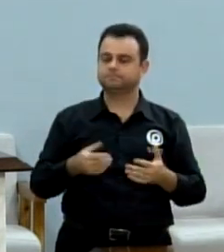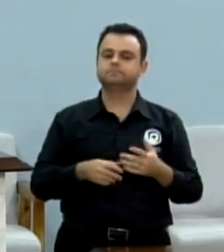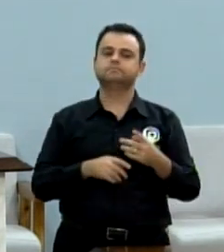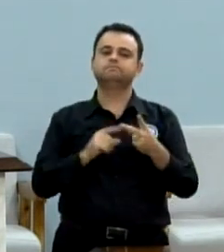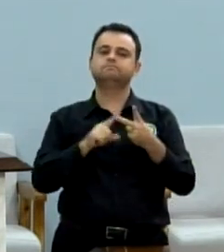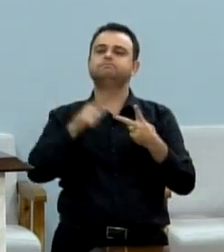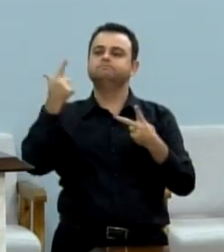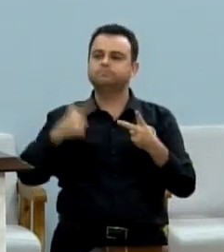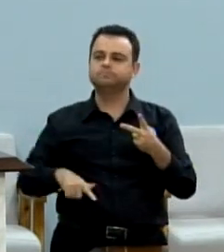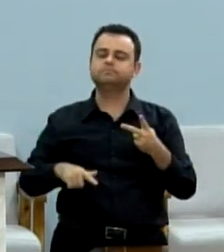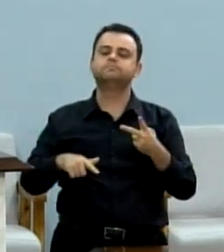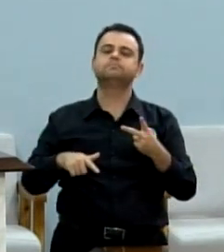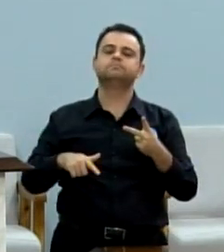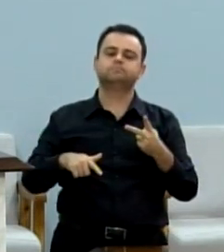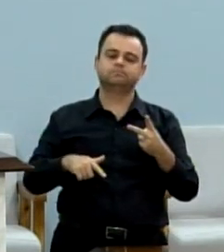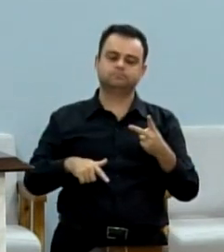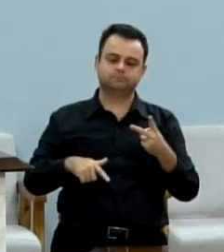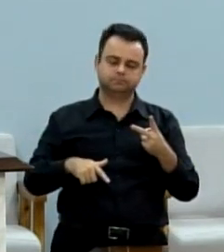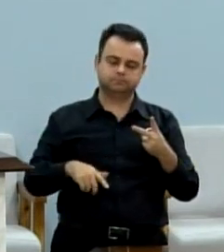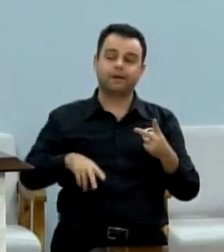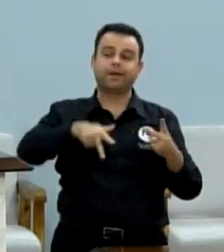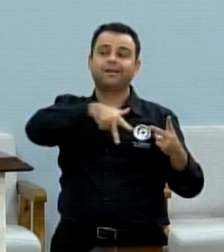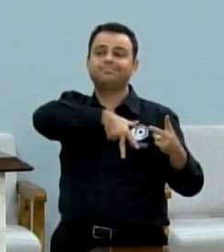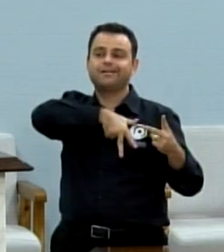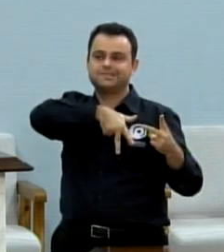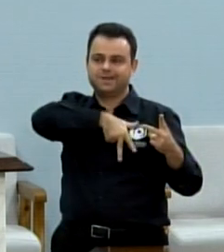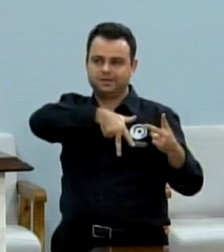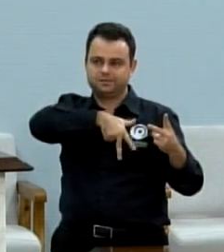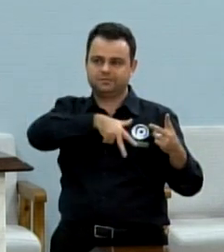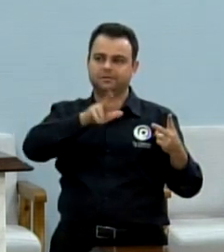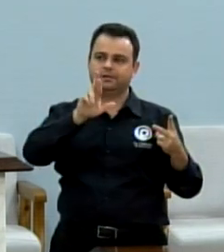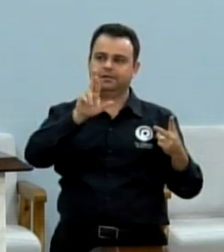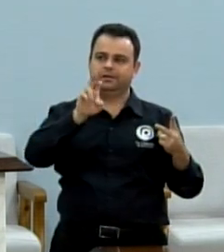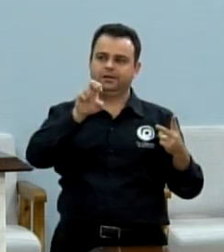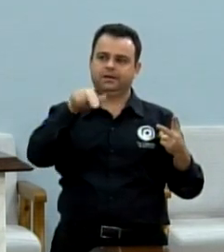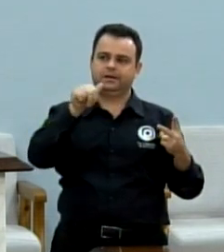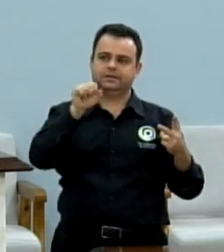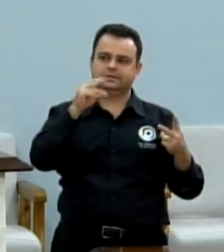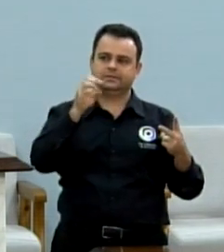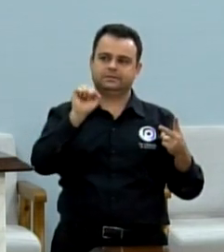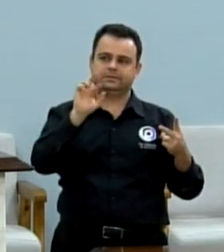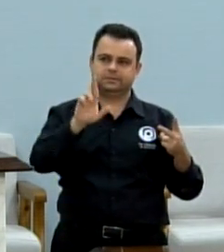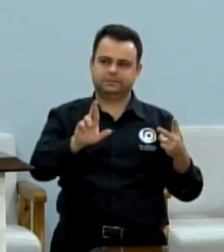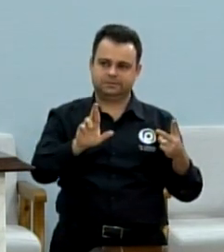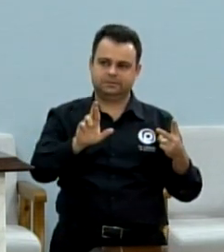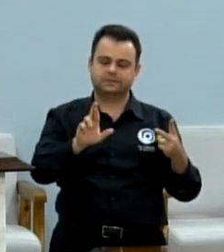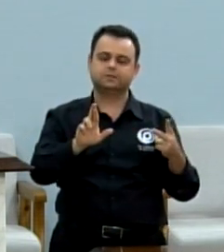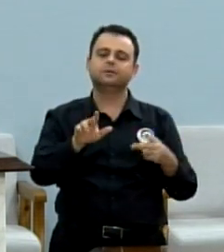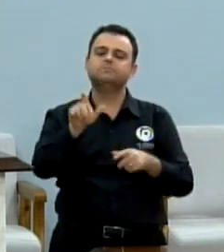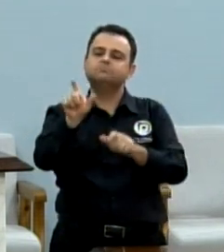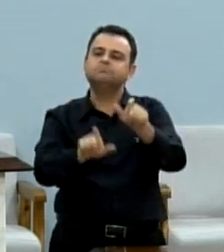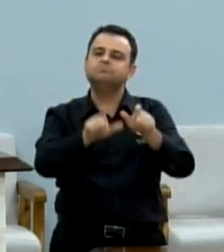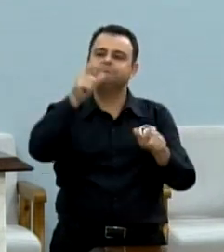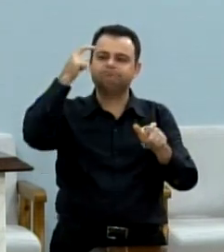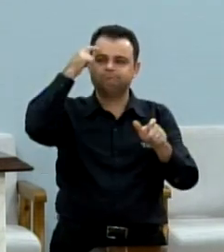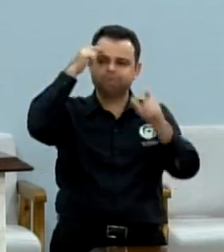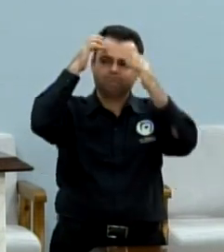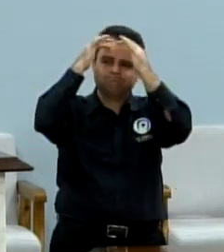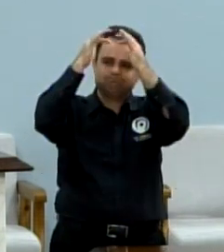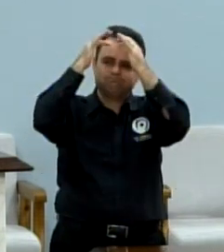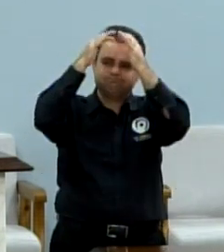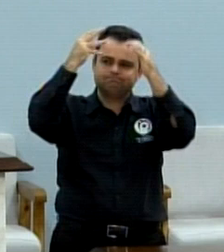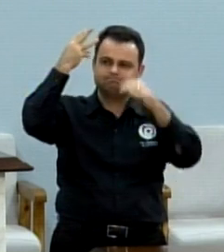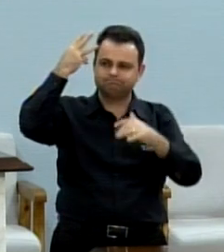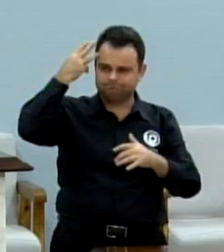a Renascer, uma entidade que cuida de pessoas com lesão cerebral e que agora está ampliando o seu